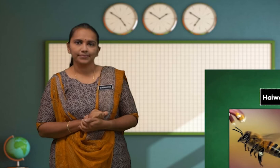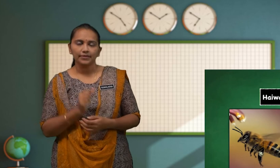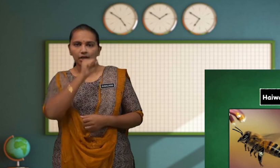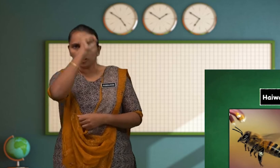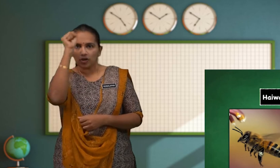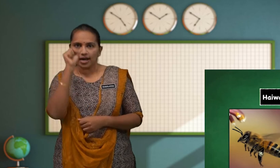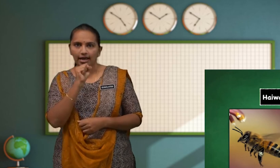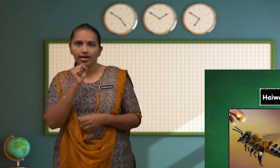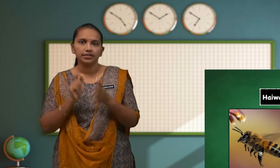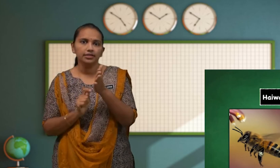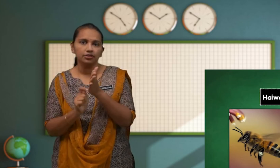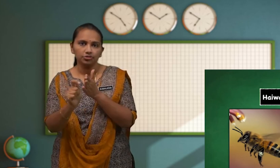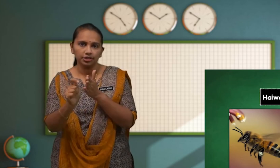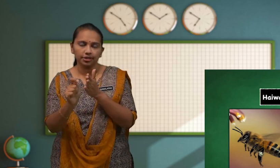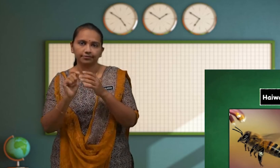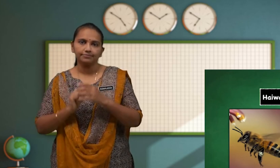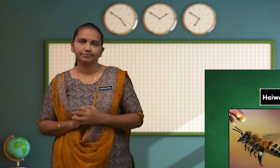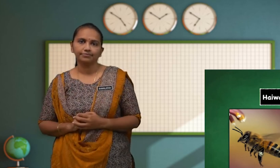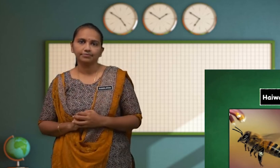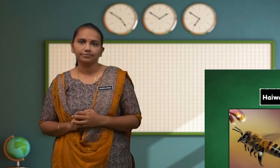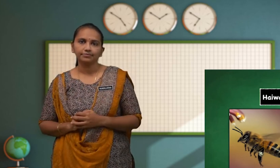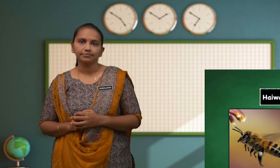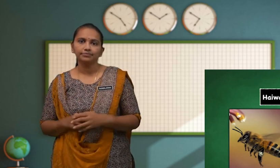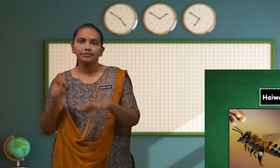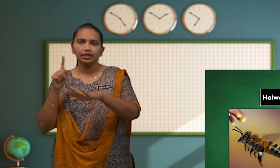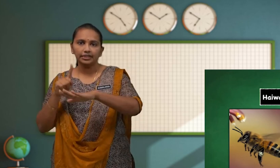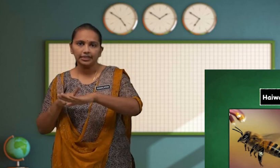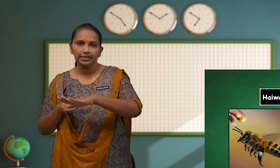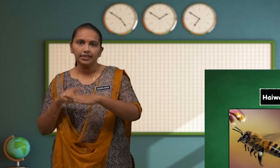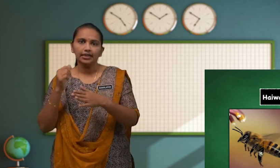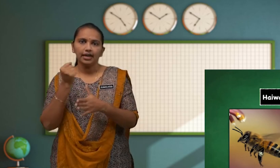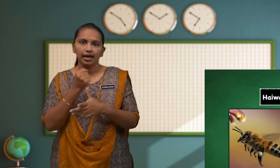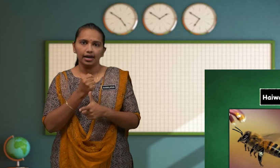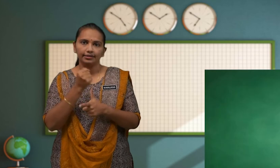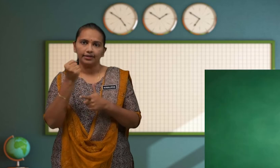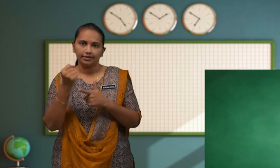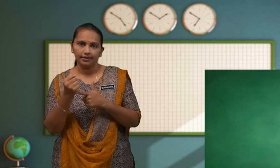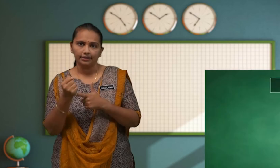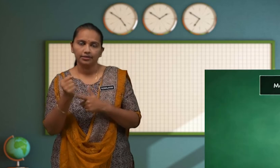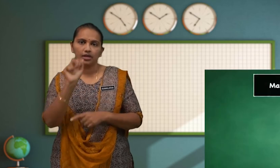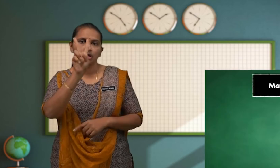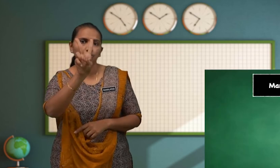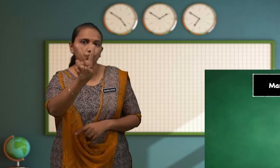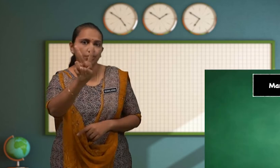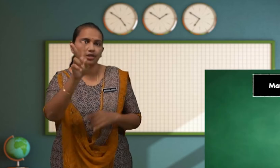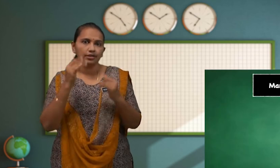Soalan Seterusnya Di Antara Dua